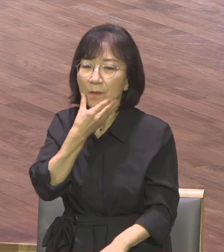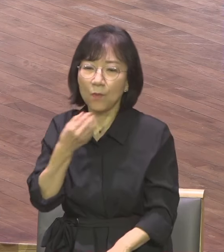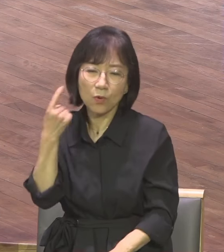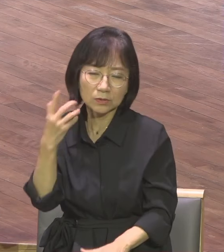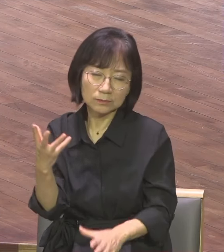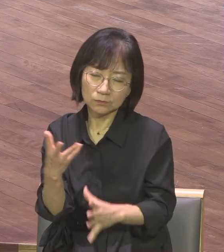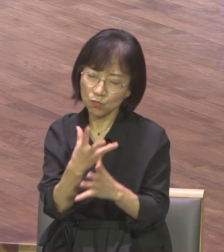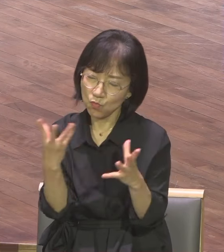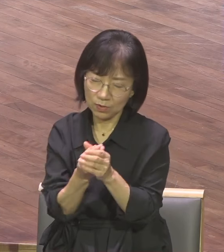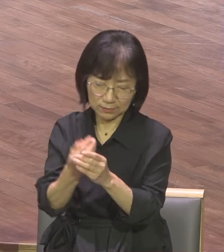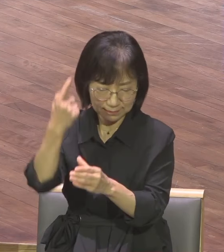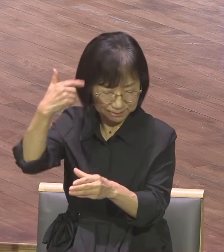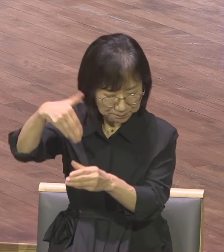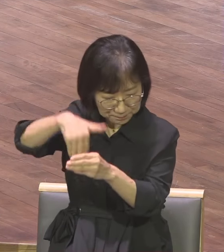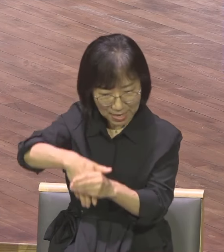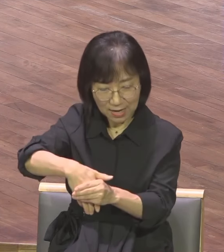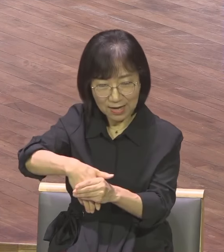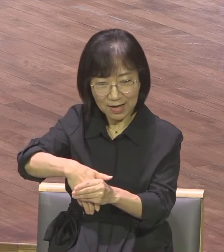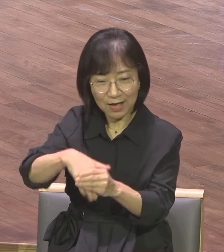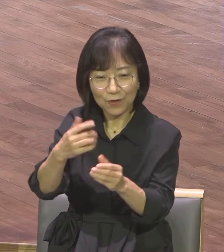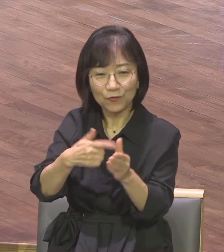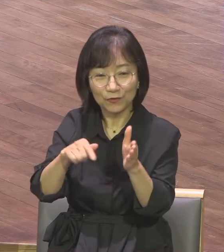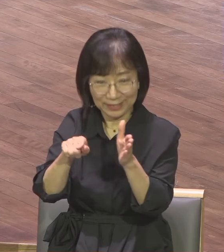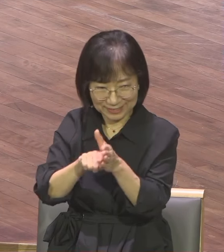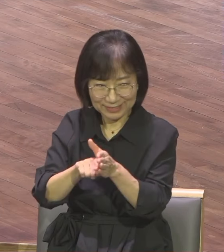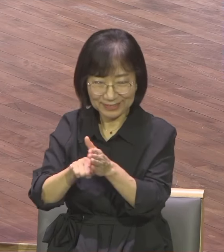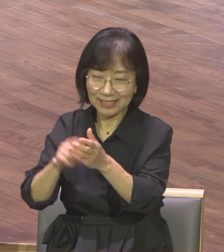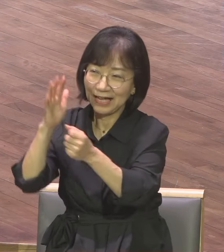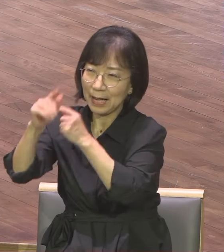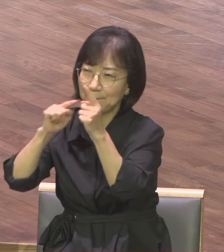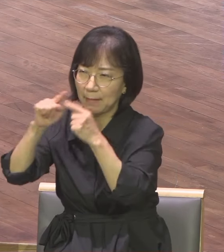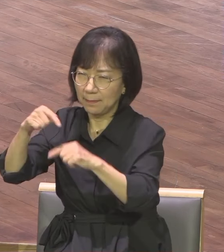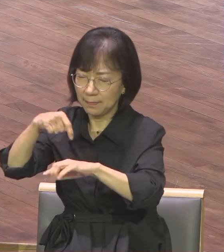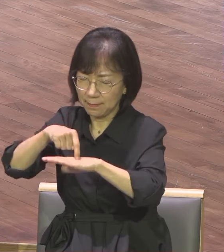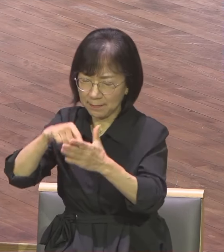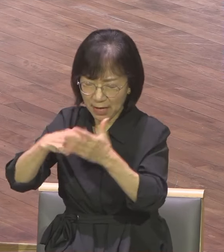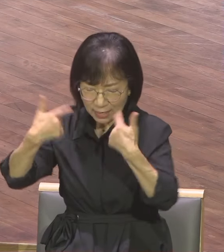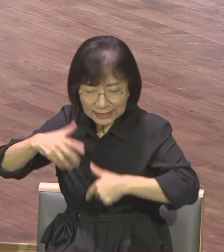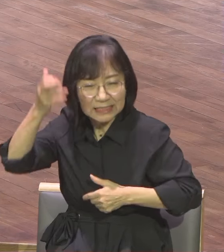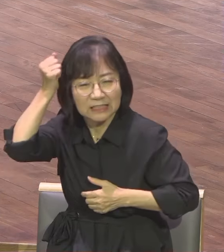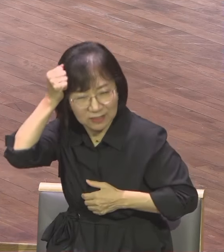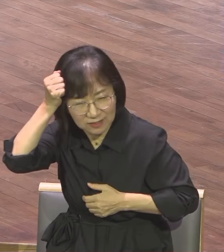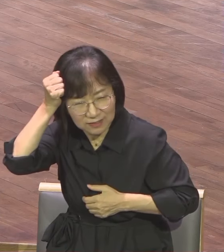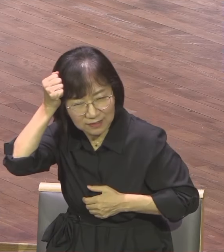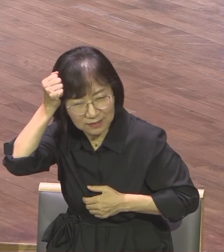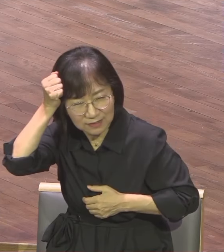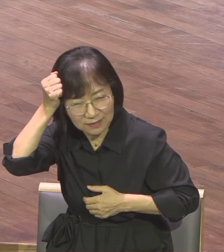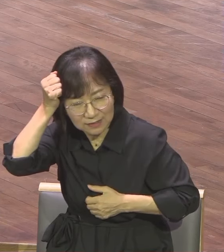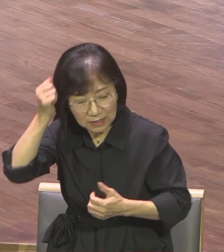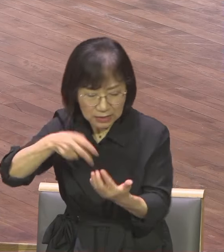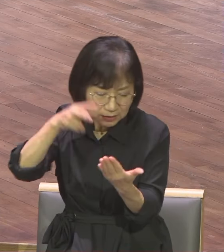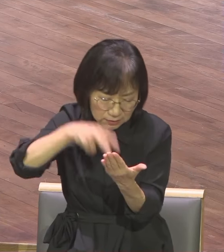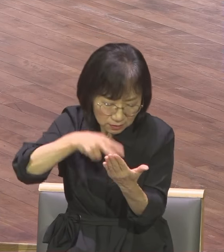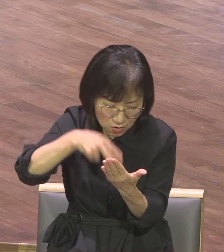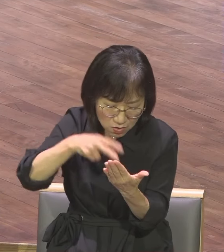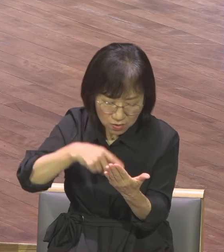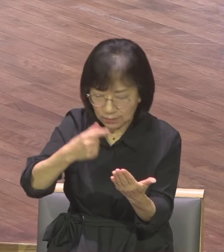각인되기 위해서는 주의 말씀을 내 마음에 두어야 돼요 그래서 이 말씀을 묵상하는 것